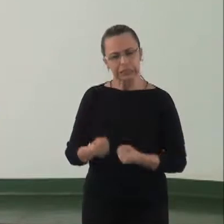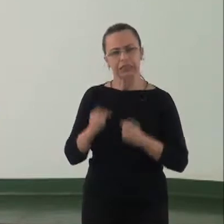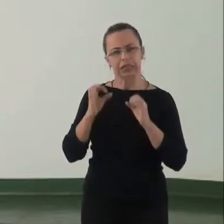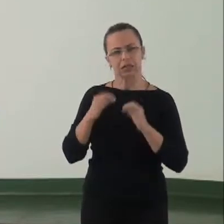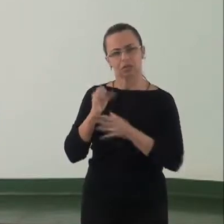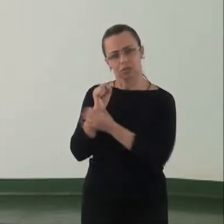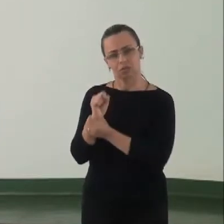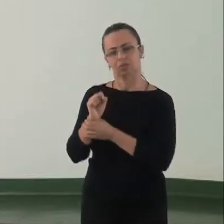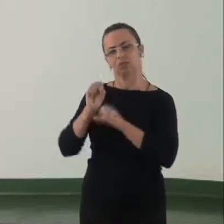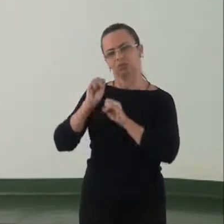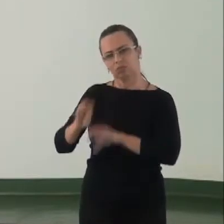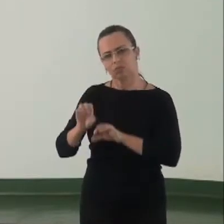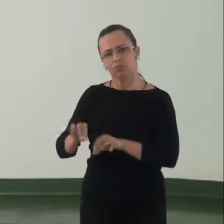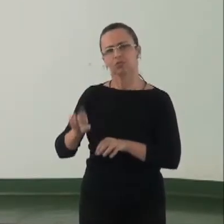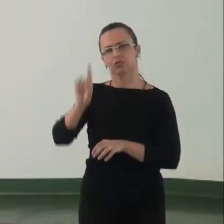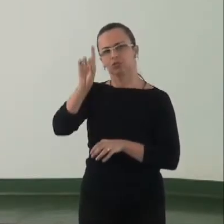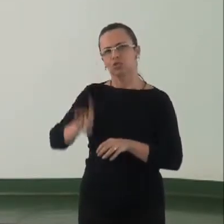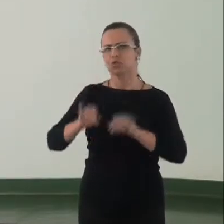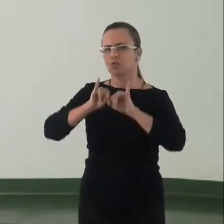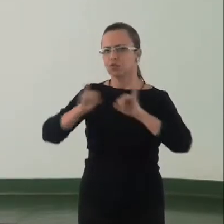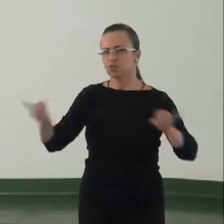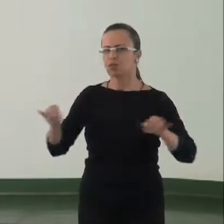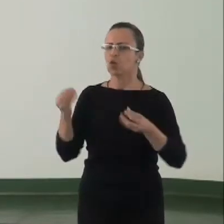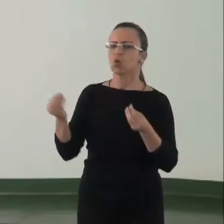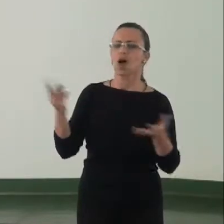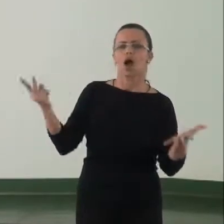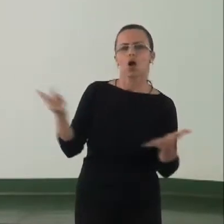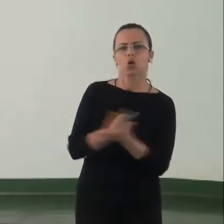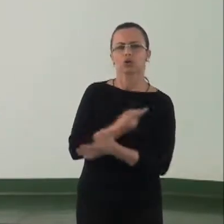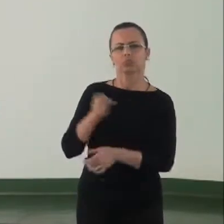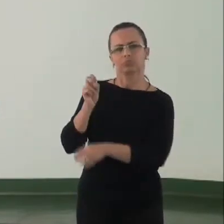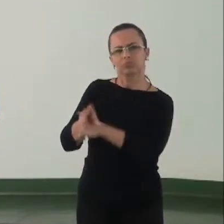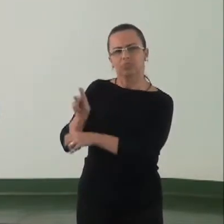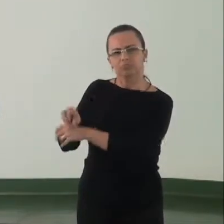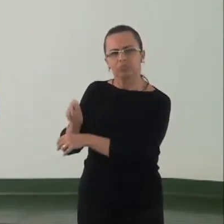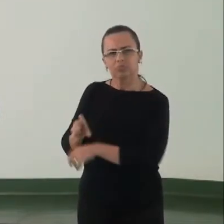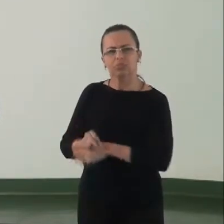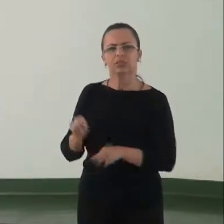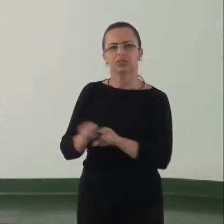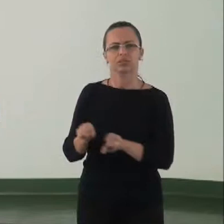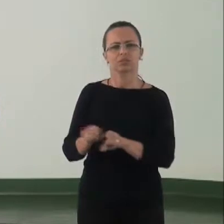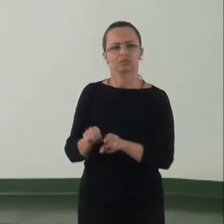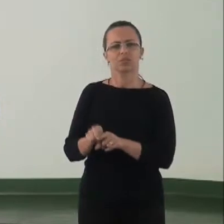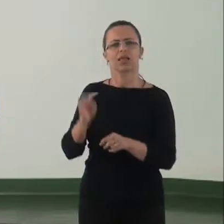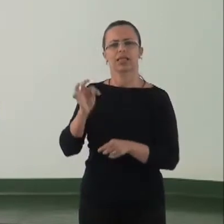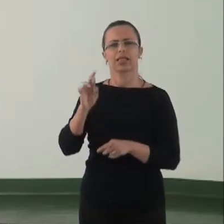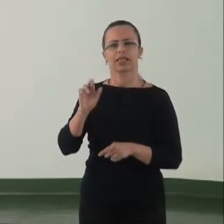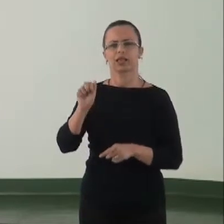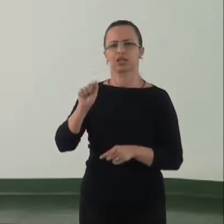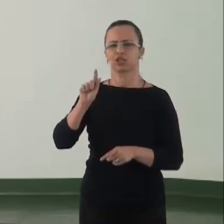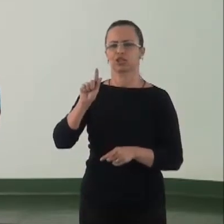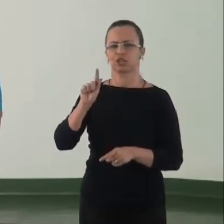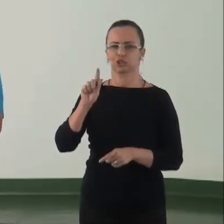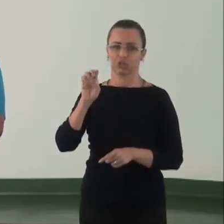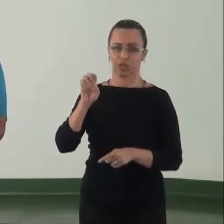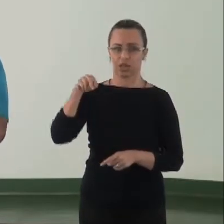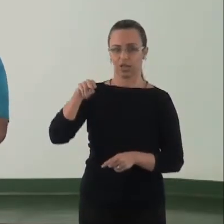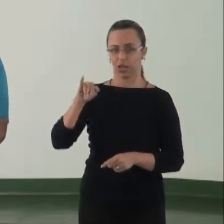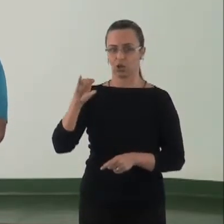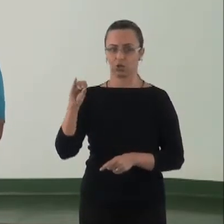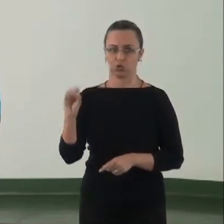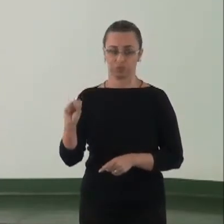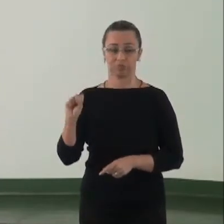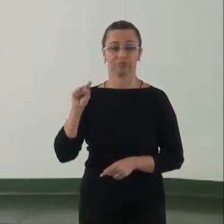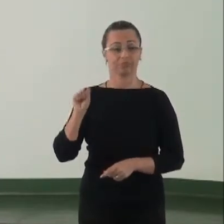e educação sobre os impactos dos agrotóxicos e dos transgênicos. O grupo considera impossível dissociar a tecnologia dos